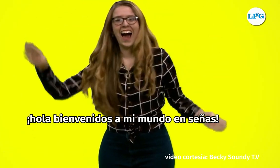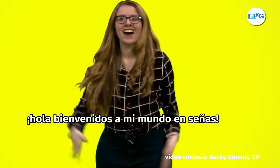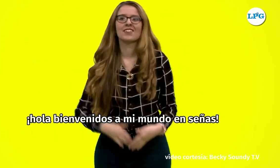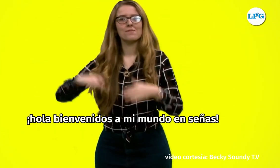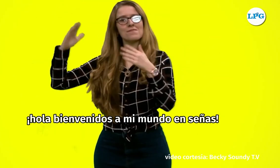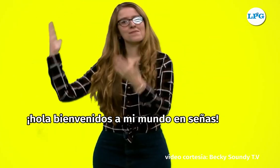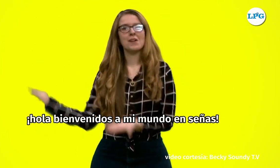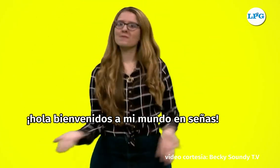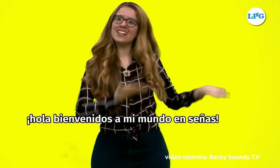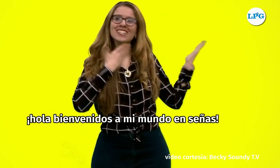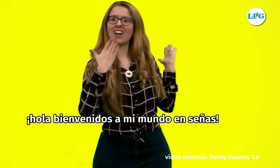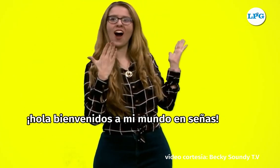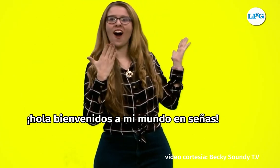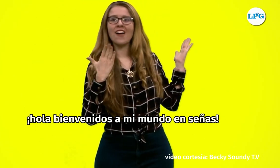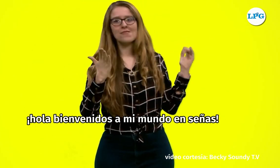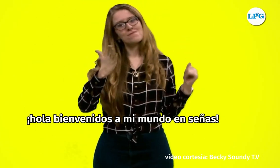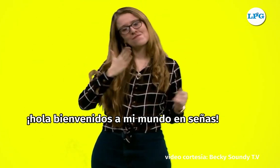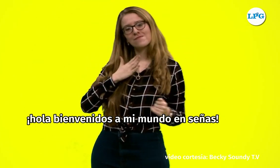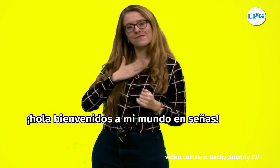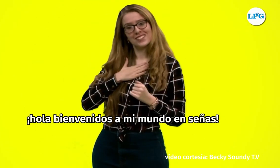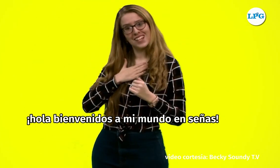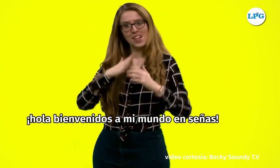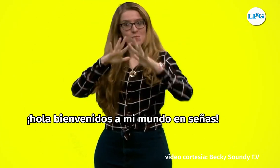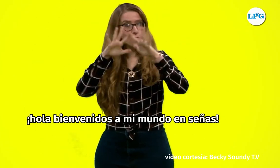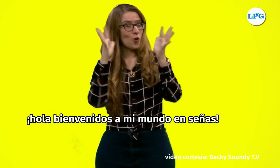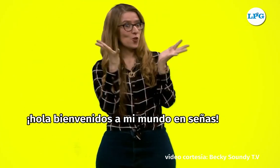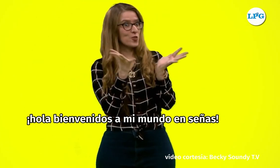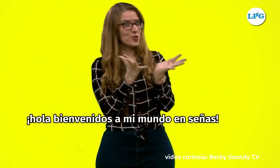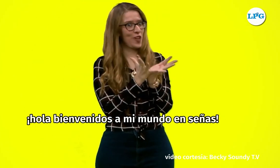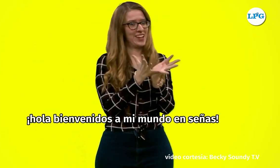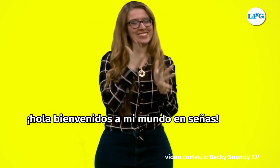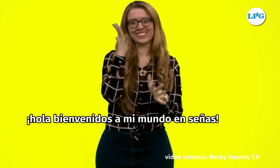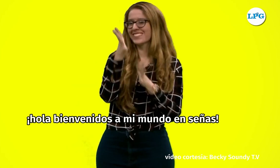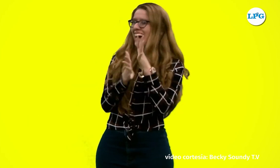Hola, bienvenidos a Mi Mundo en Señas.